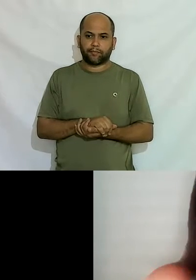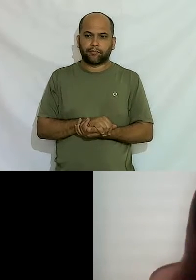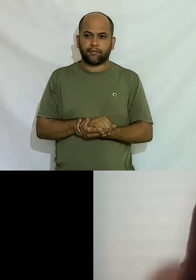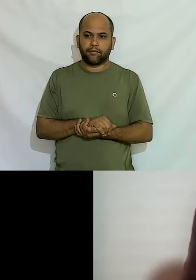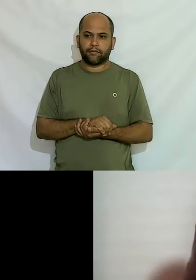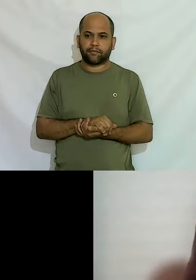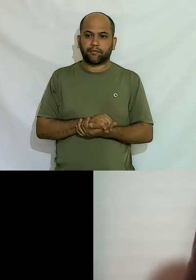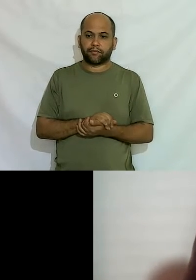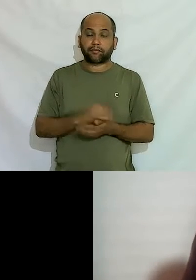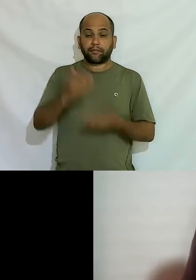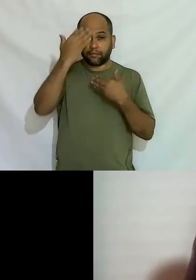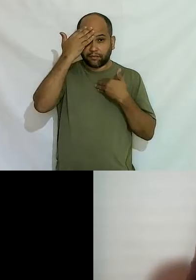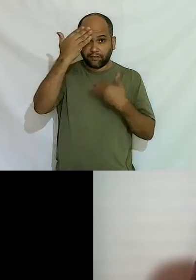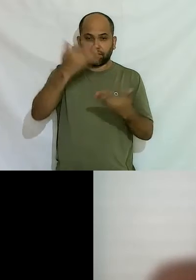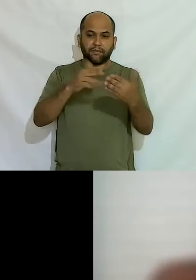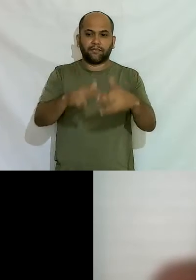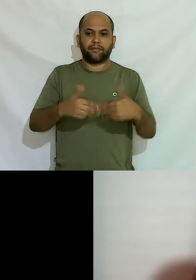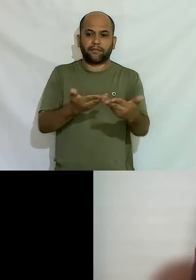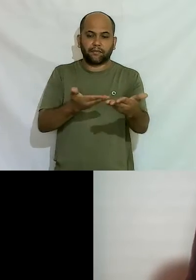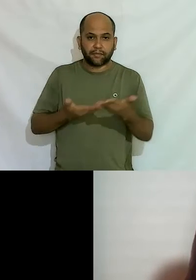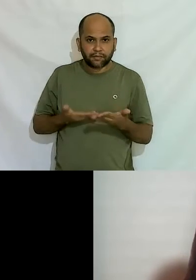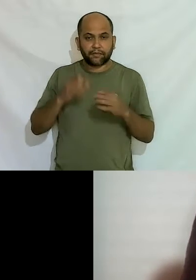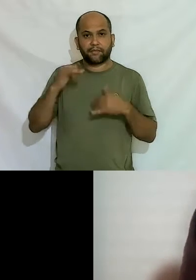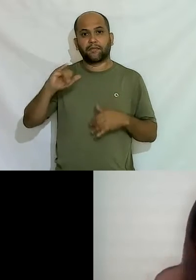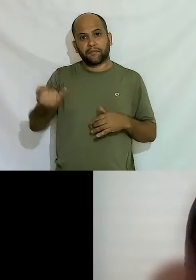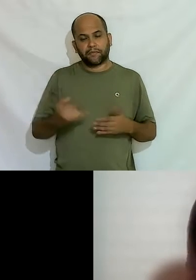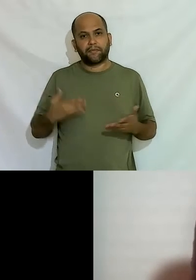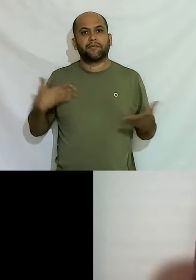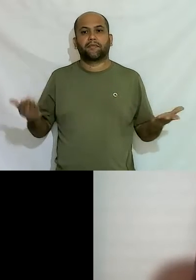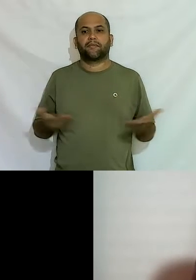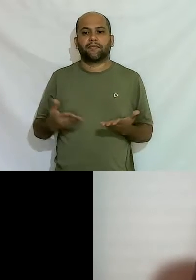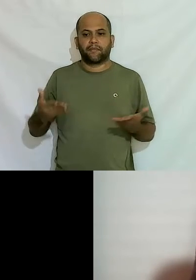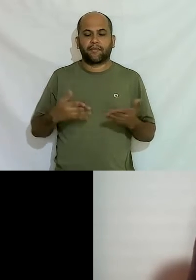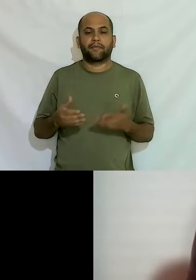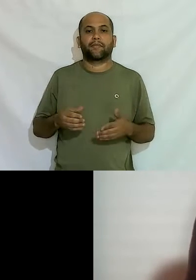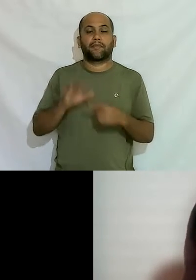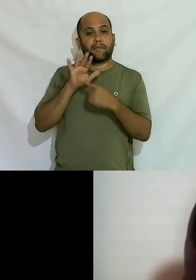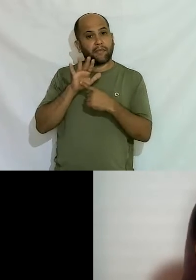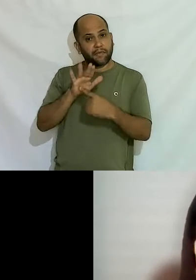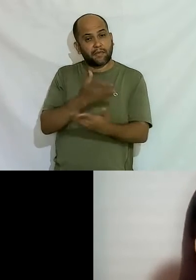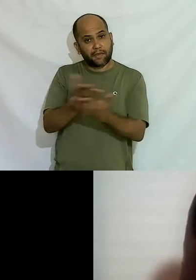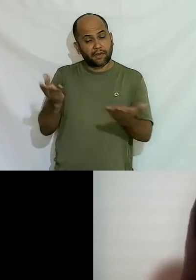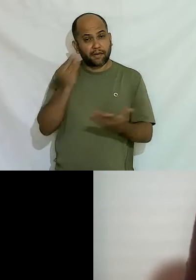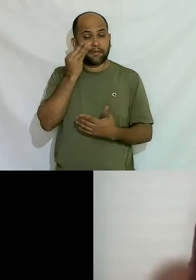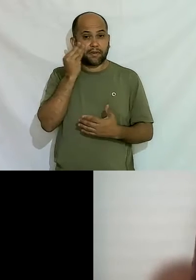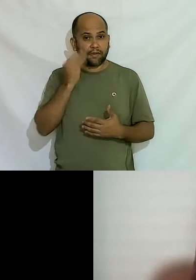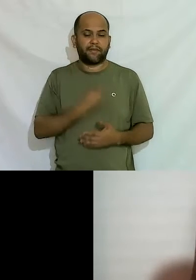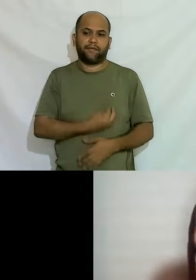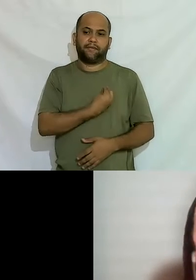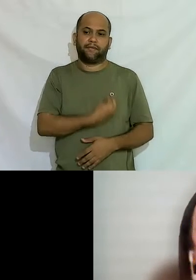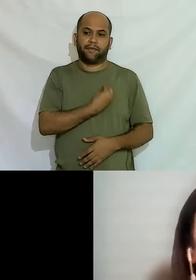obrigada pelo convite pela oportunidade de estar aqui passando para vocês um pouco da minha experiência da minha vivência dos meus estudos